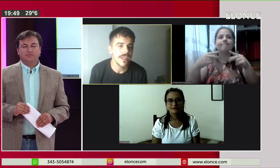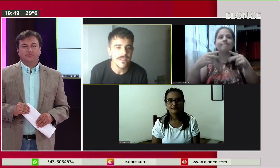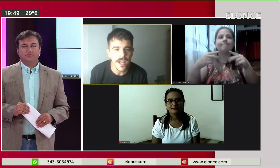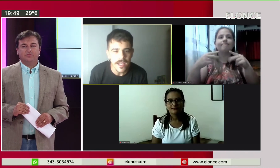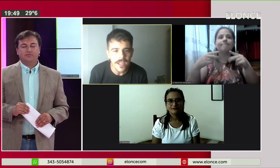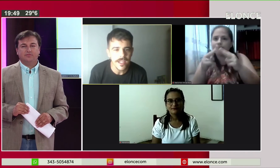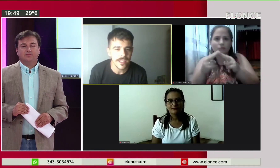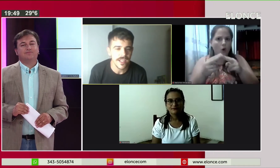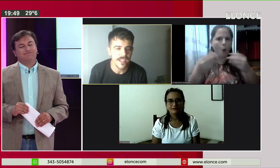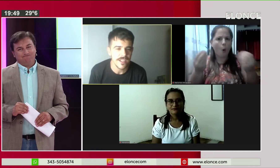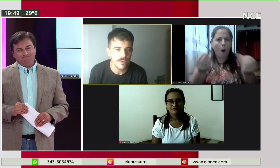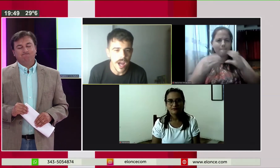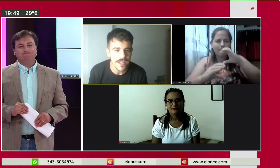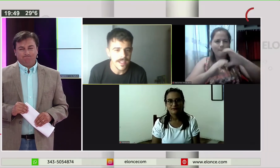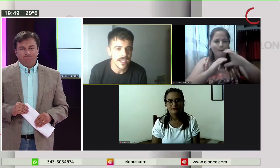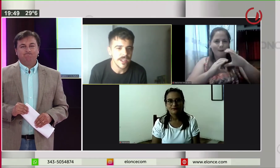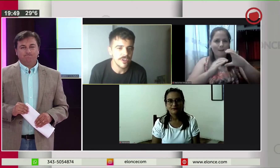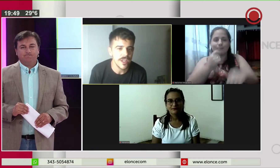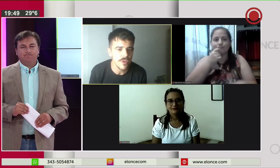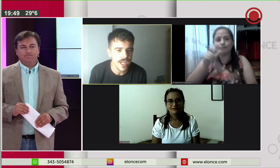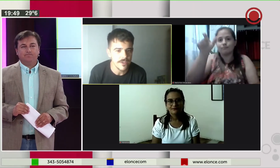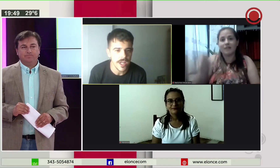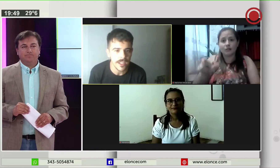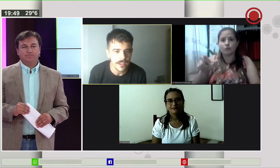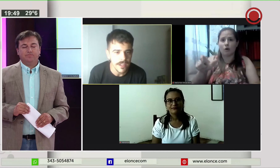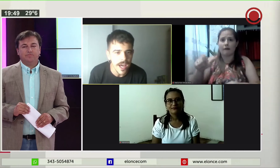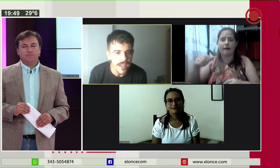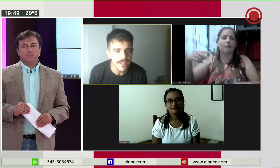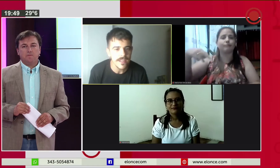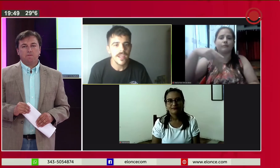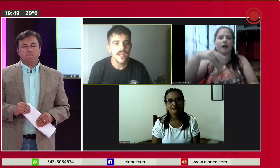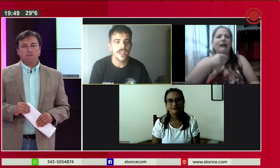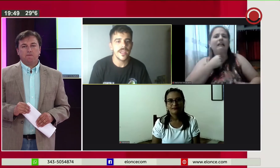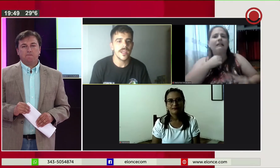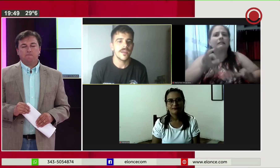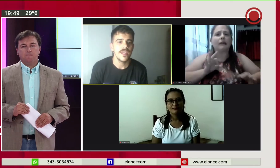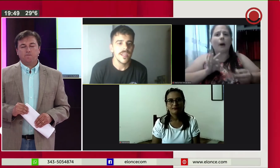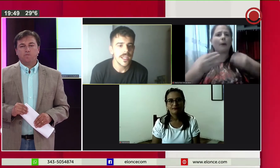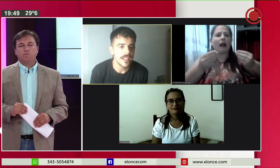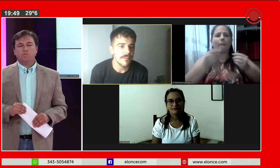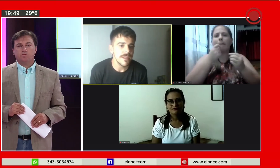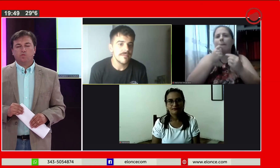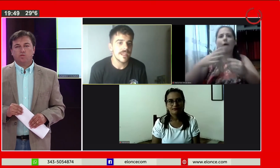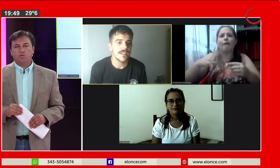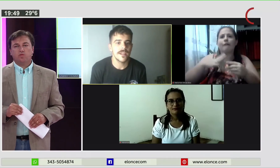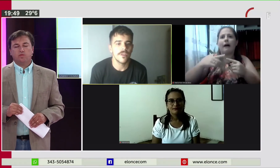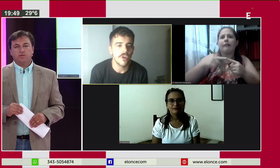pueden salir, que están en sus casas y que no tienen muchas otras actividades, y que también quizás o